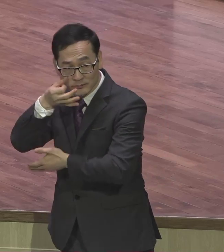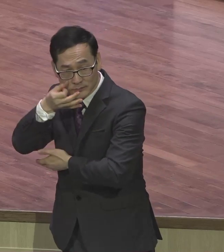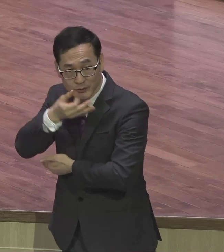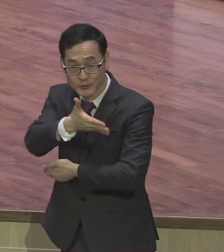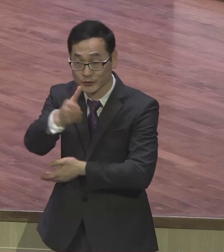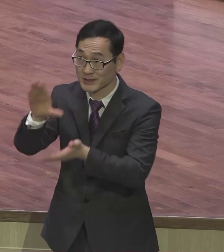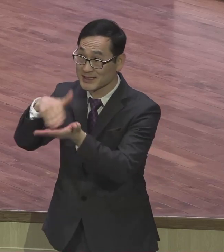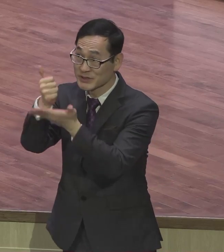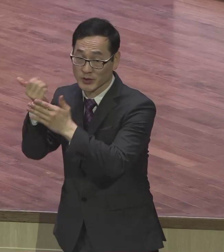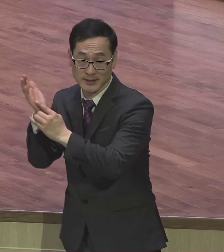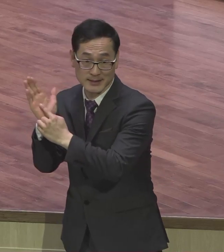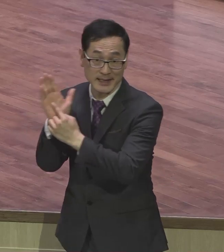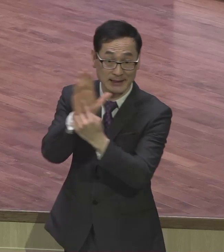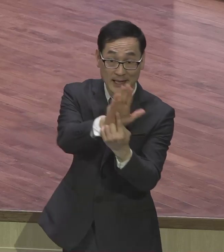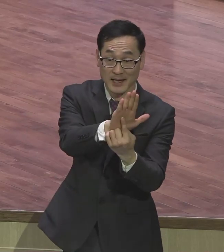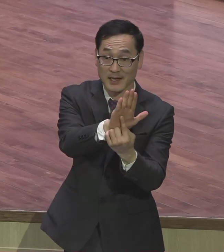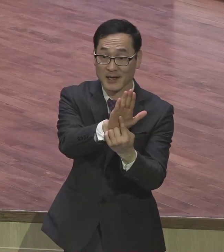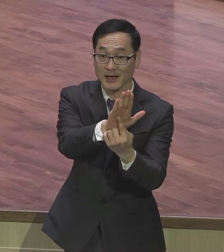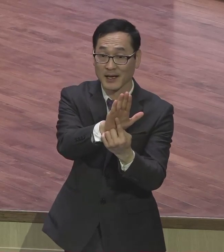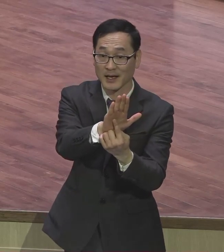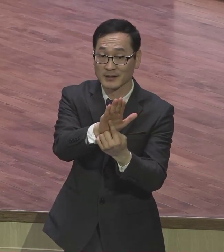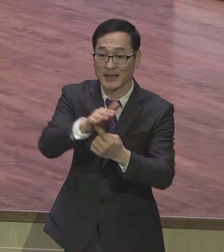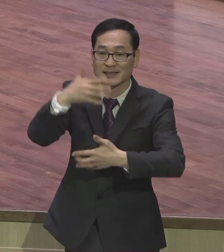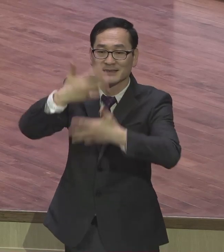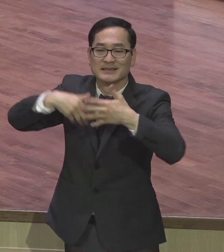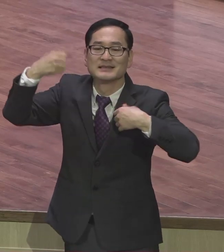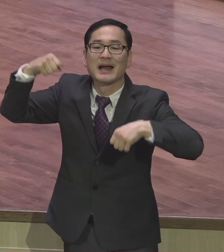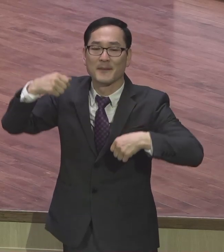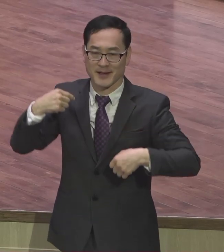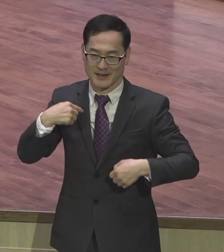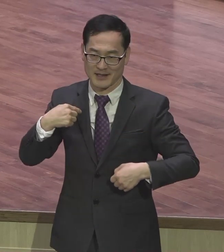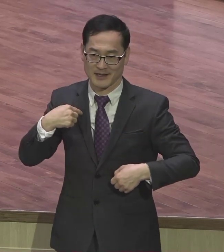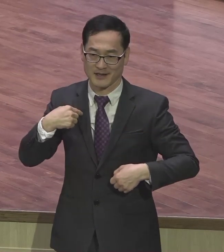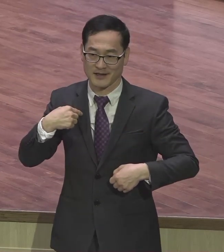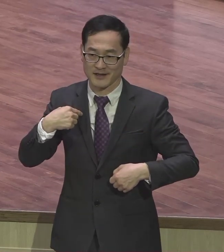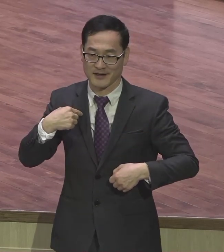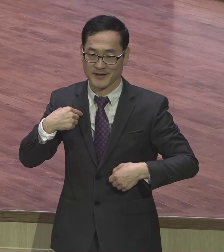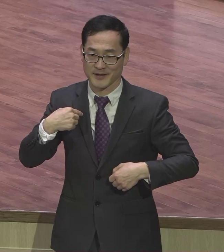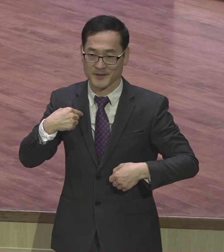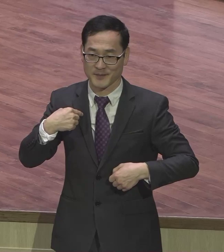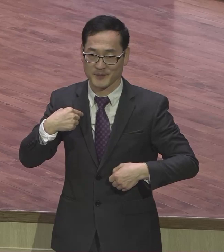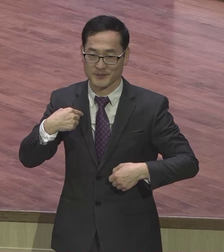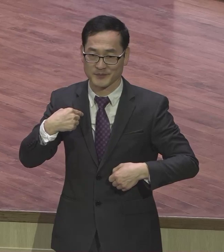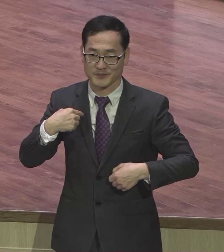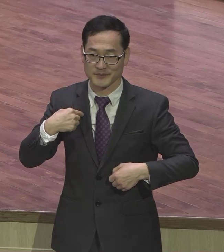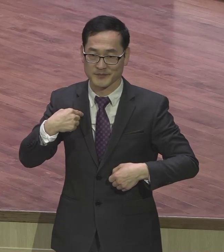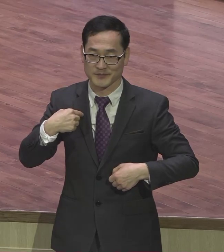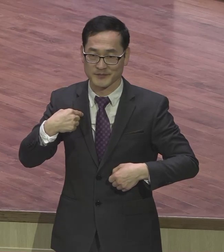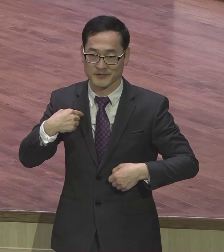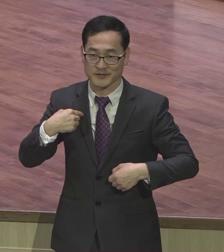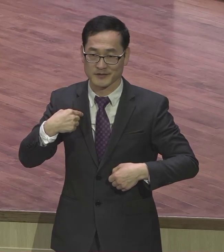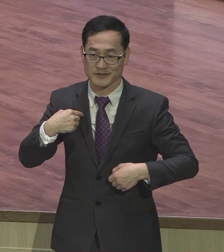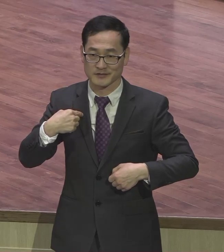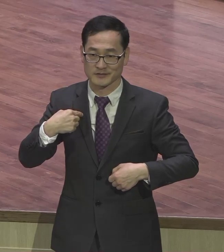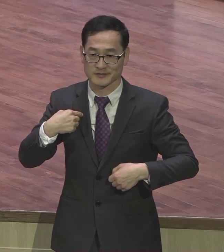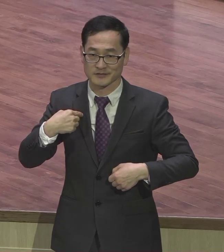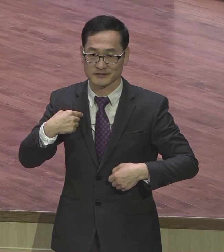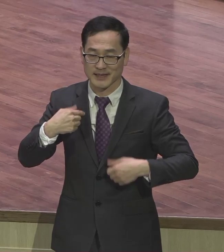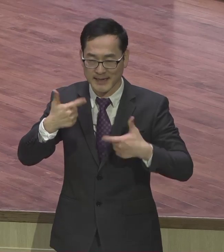그러한 이제 삶을 여러분 항상 기억하시기 바랍니다 직장에서도